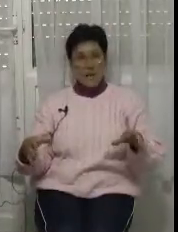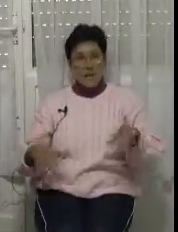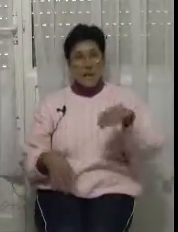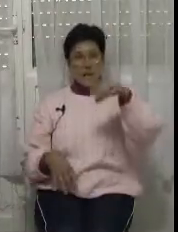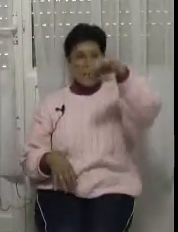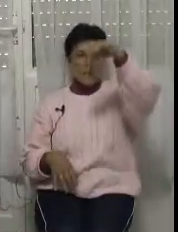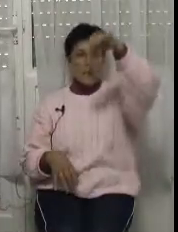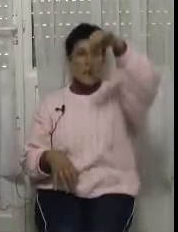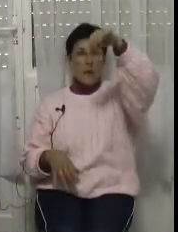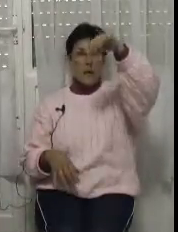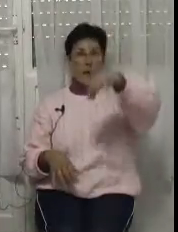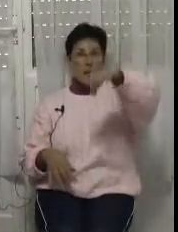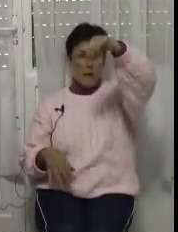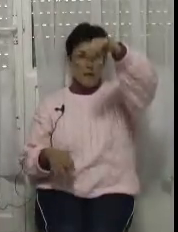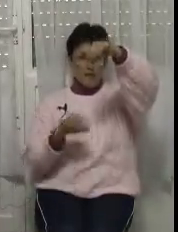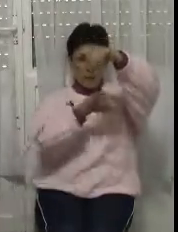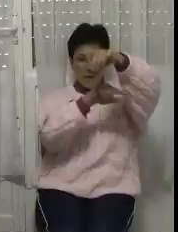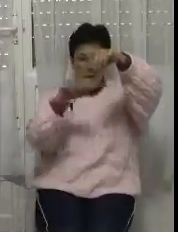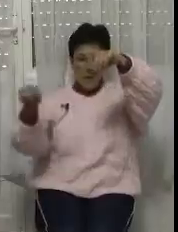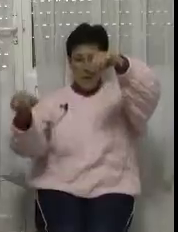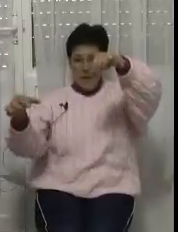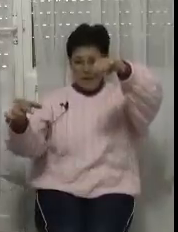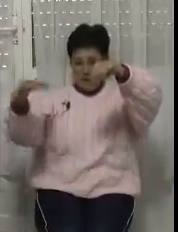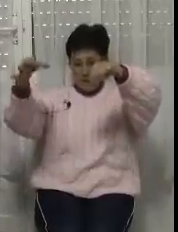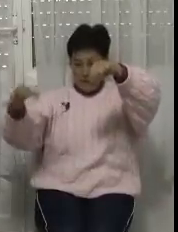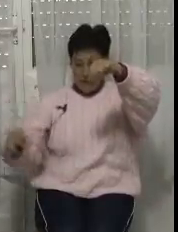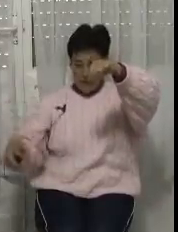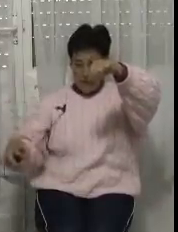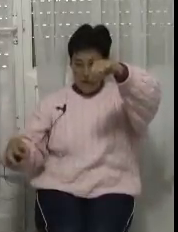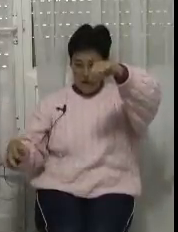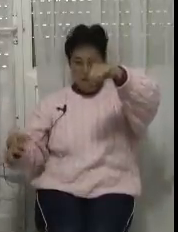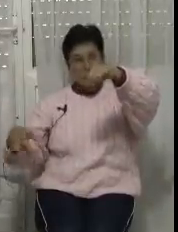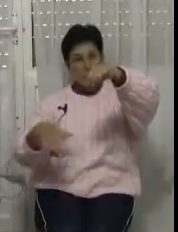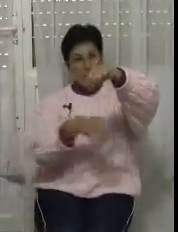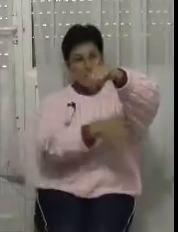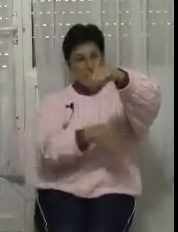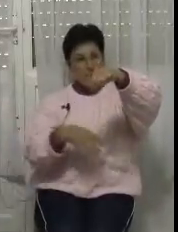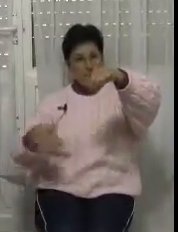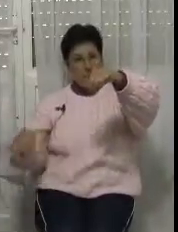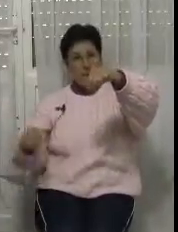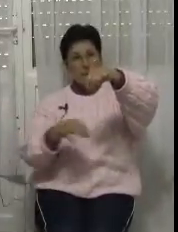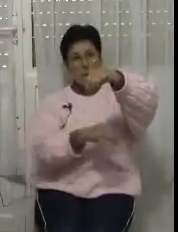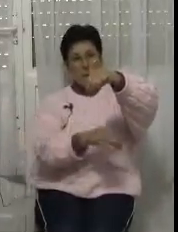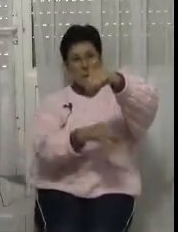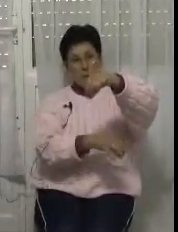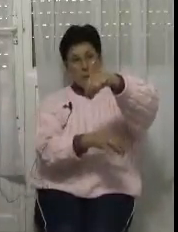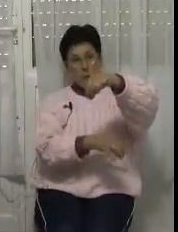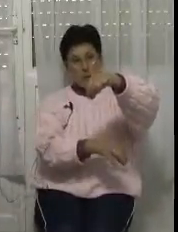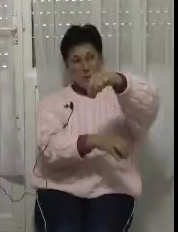ziren gantxo bat, burriñi bat eta platilubikoa. Gaukiten zeuen pixu txuek, edo